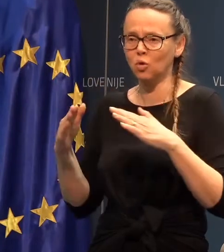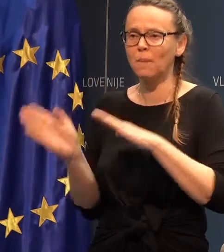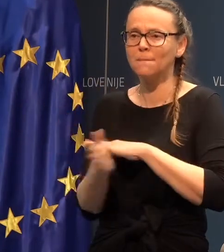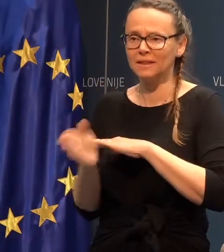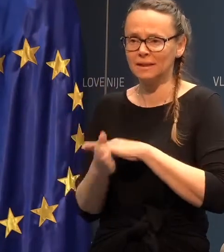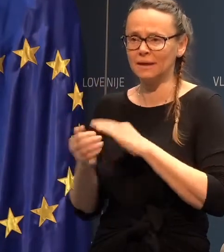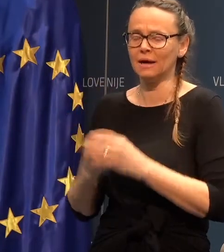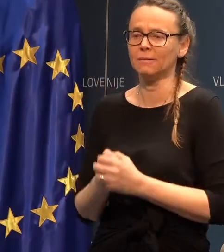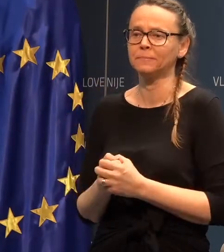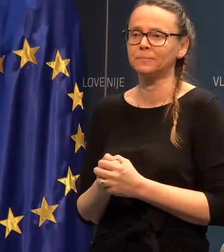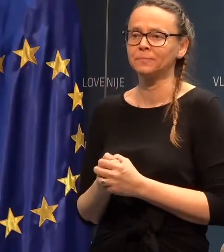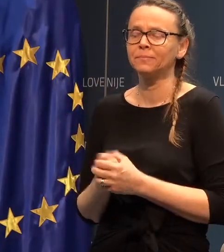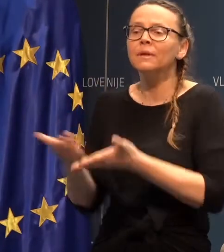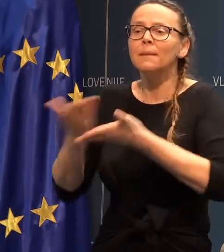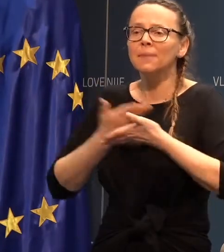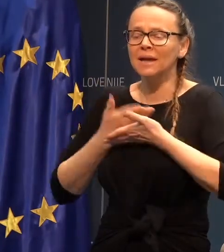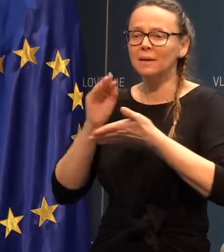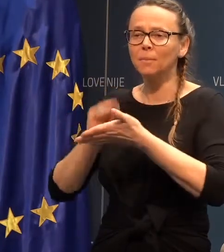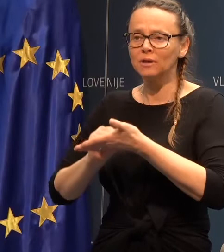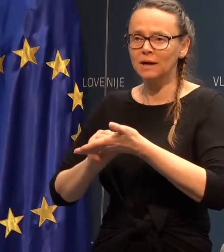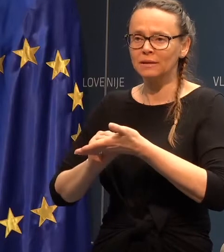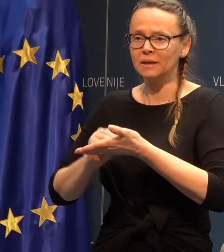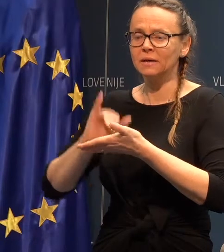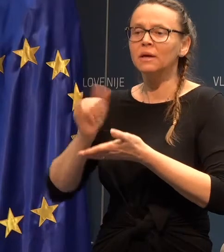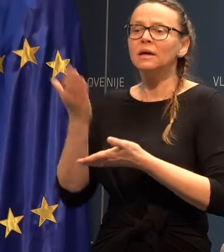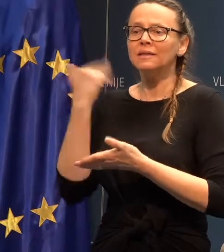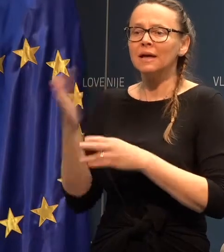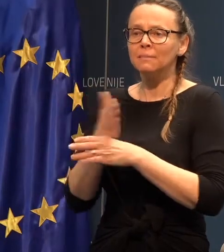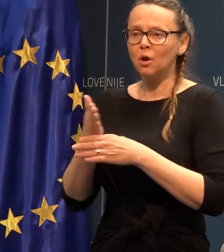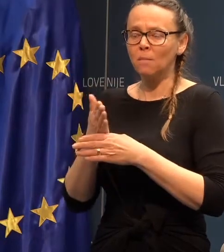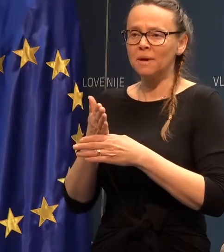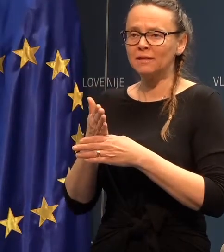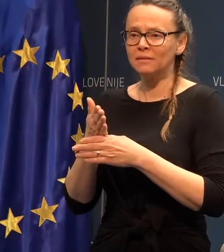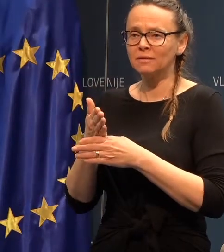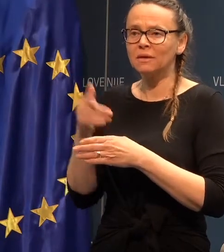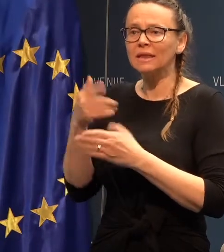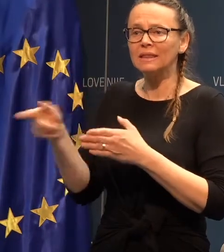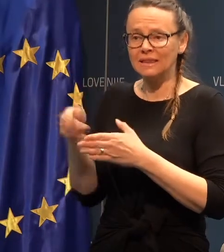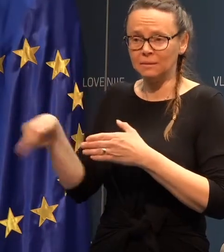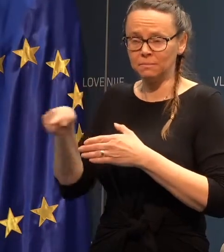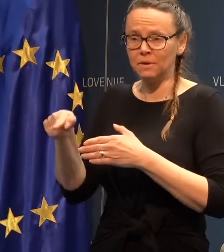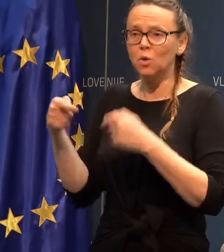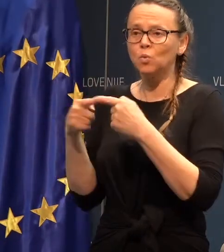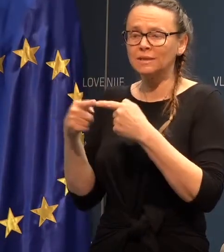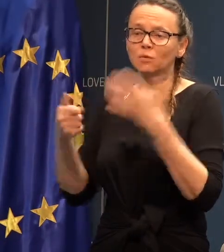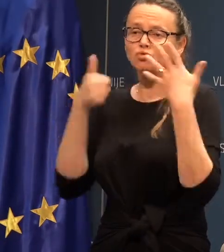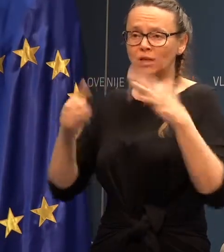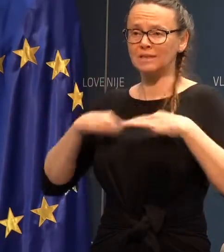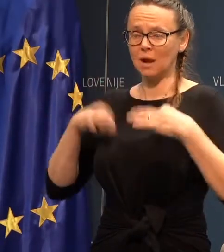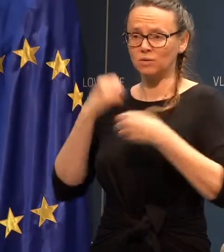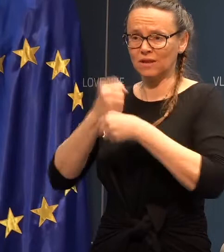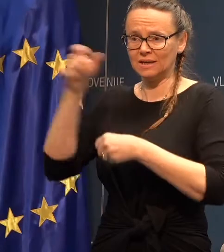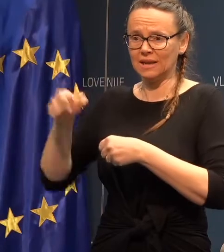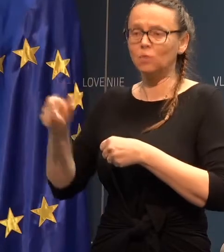Niklika. Namreč prejeli smo podatek, da je bilo med njim stiku še zdravstveni delocev, ki imajo neke